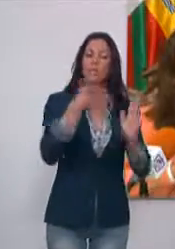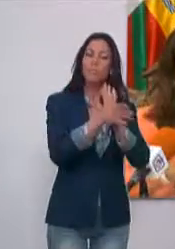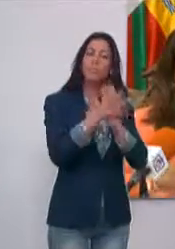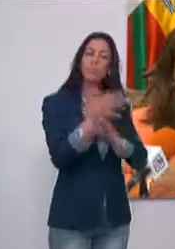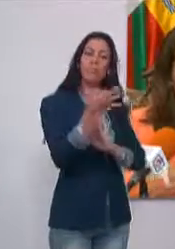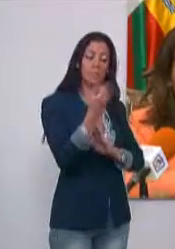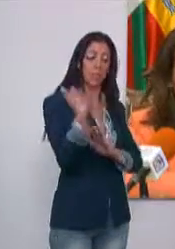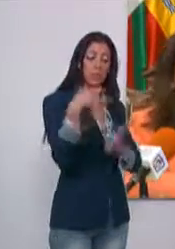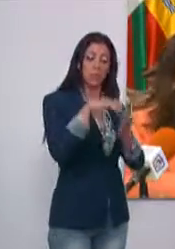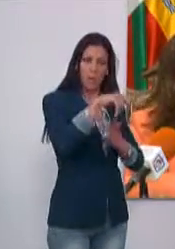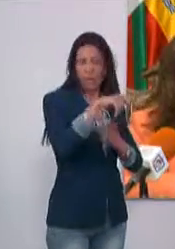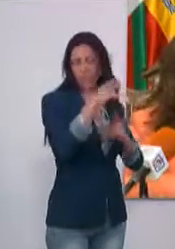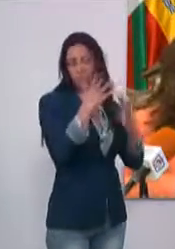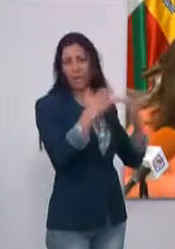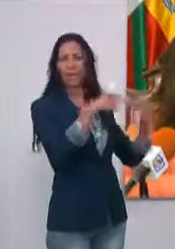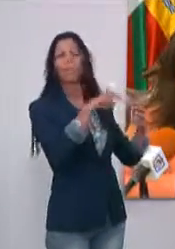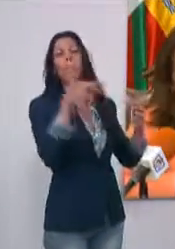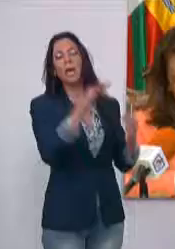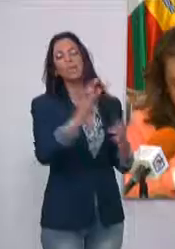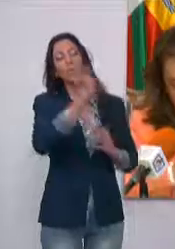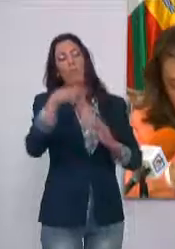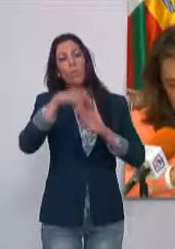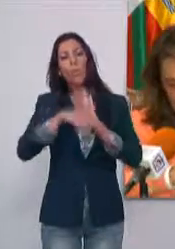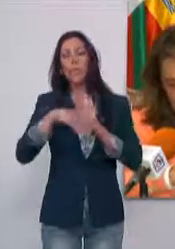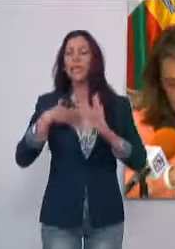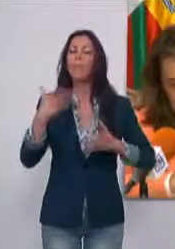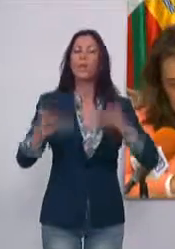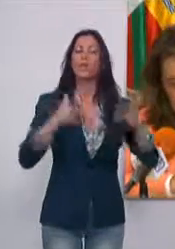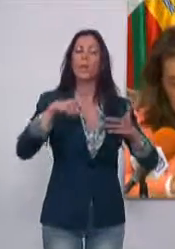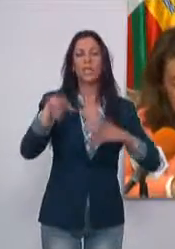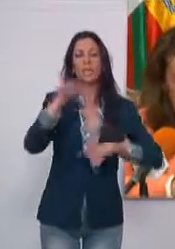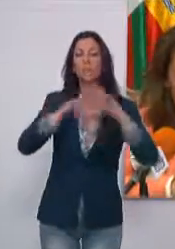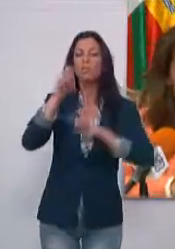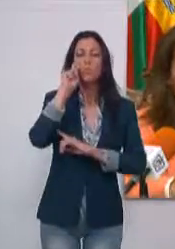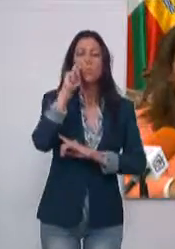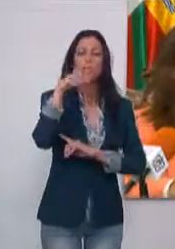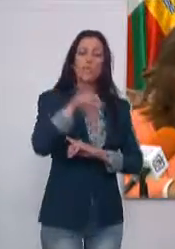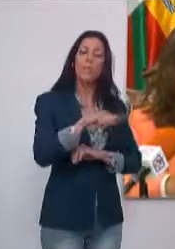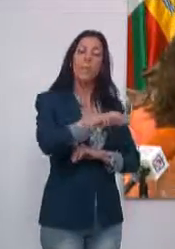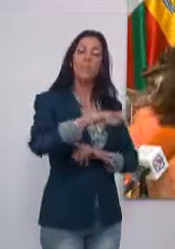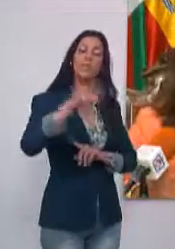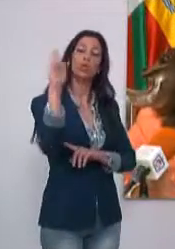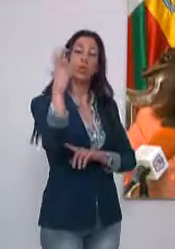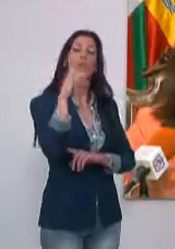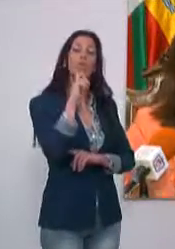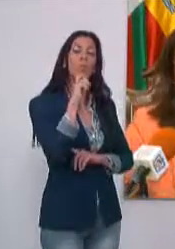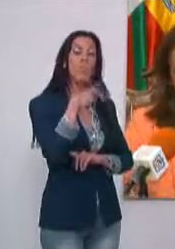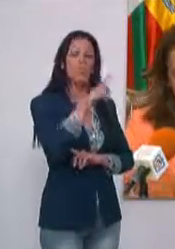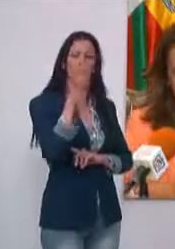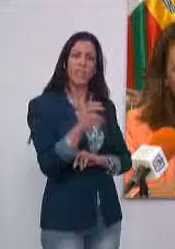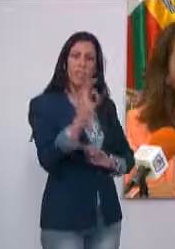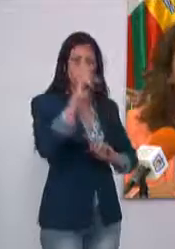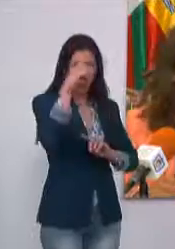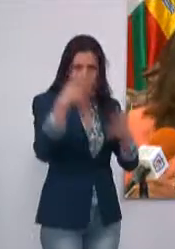primera edil motrileña declaró que este, como otros actos programados, pretende promocionar turísticamente Motril y la costa